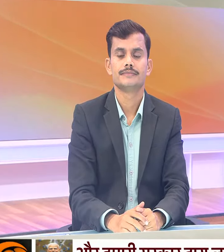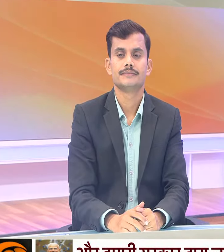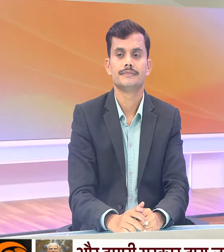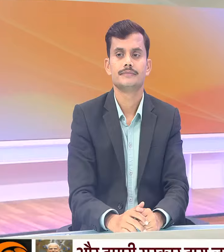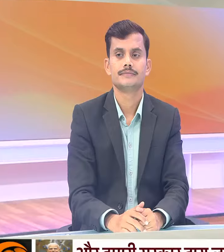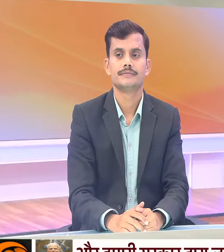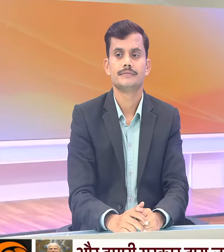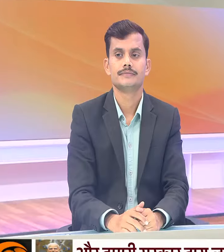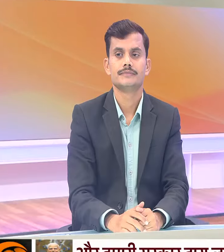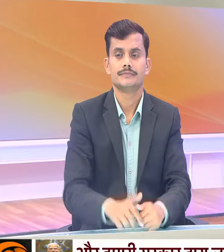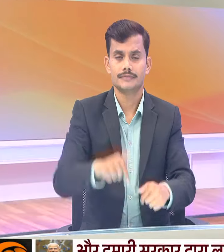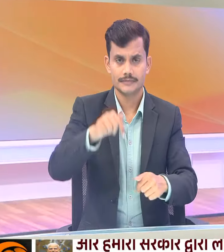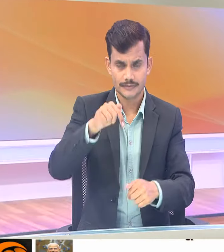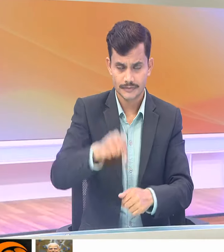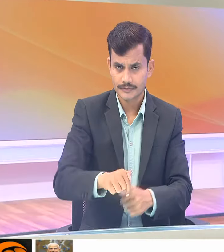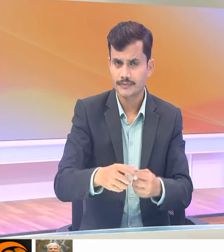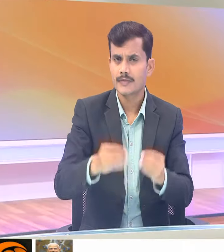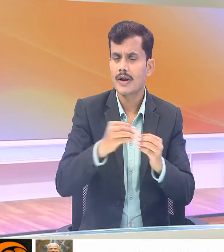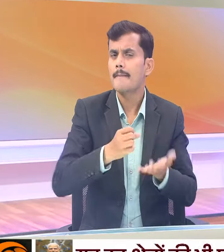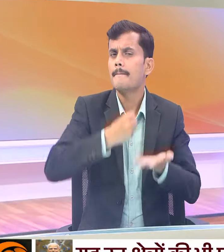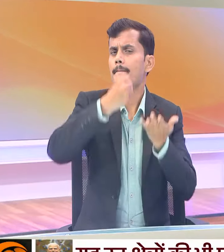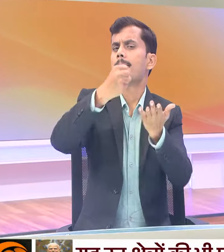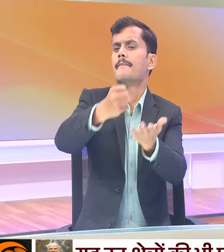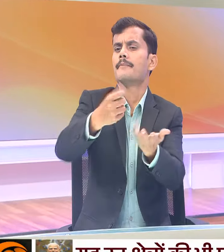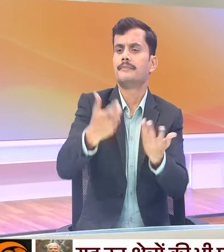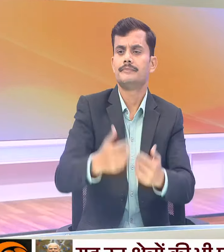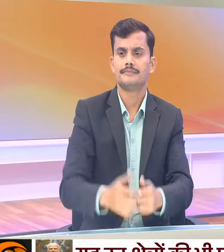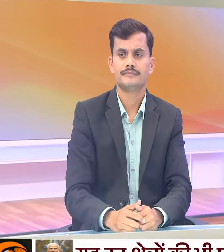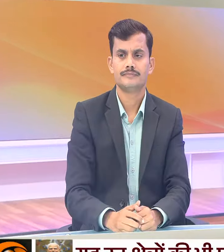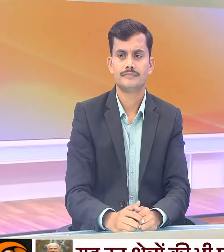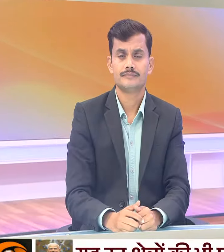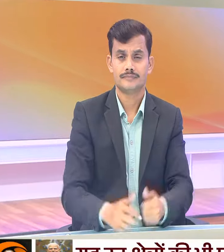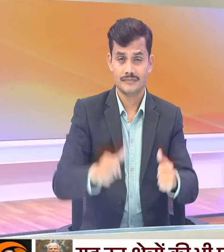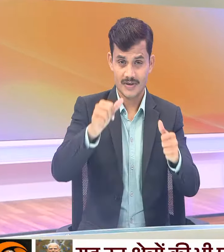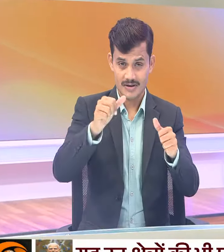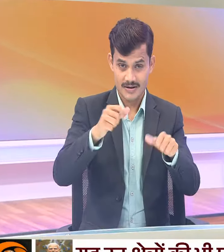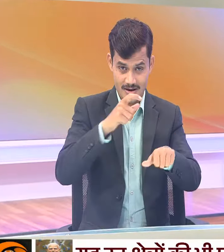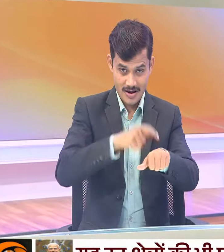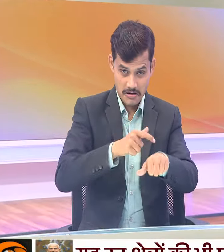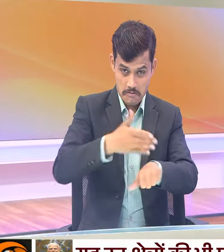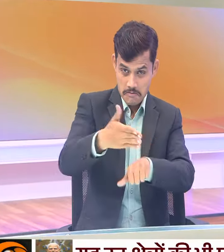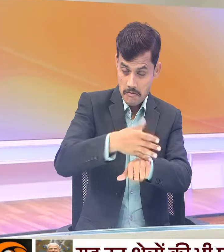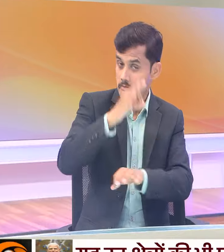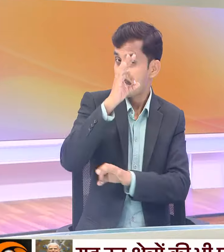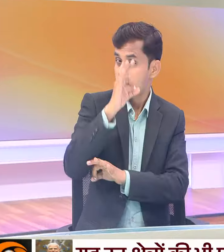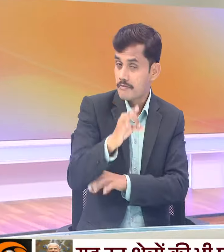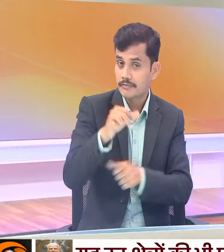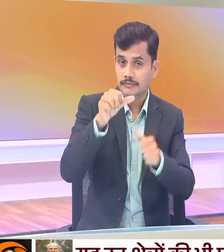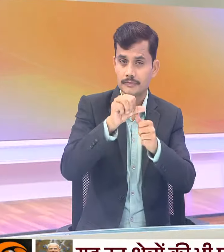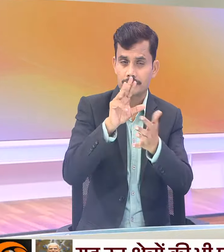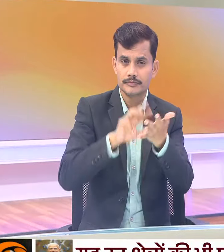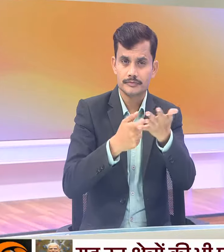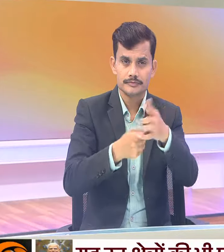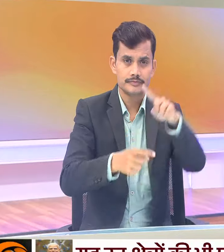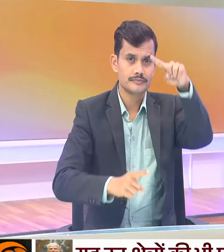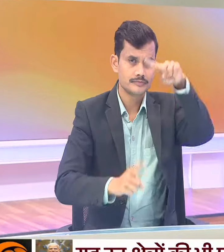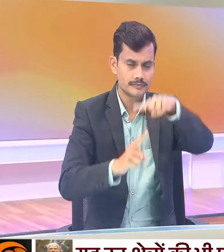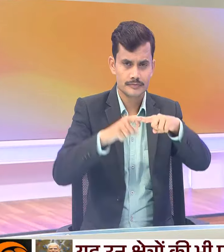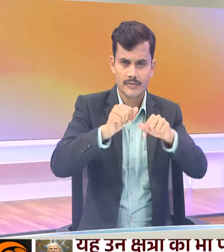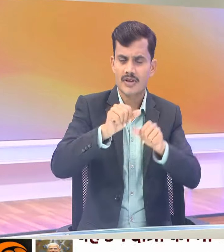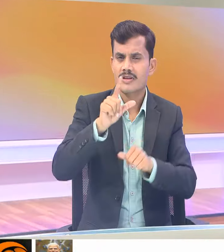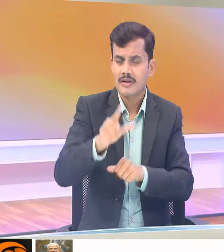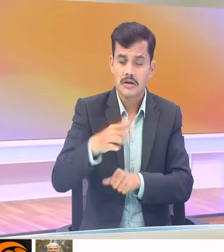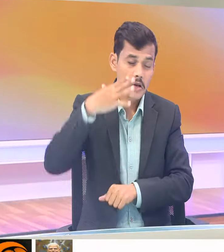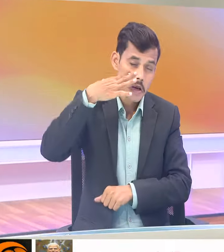ये बजट अम्रत काल का एक महत्वपूंग बजट